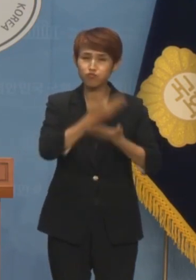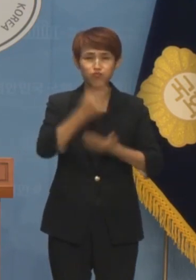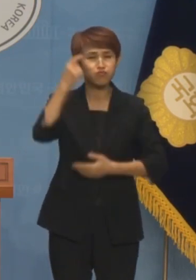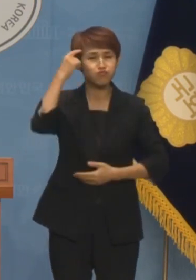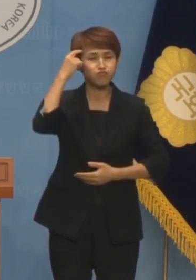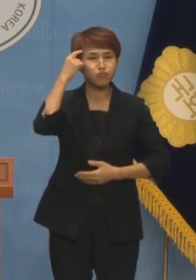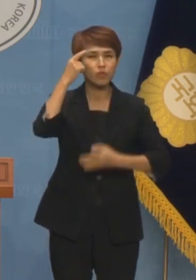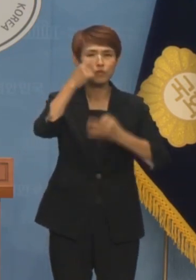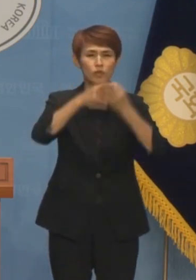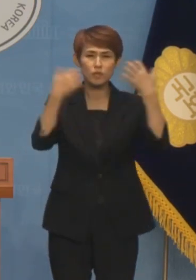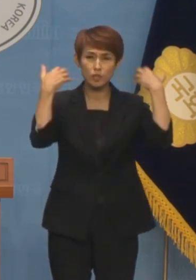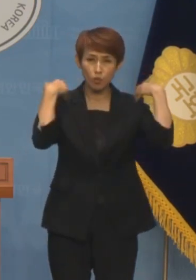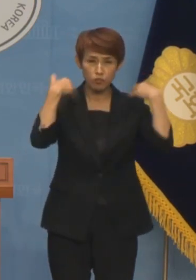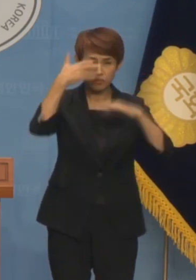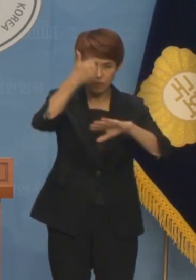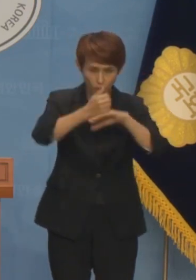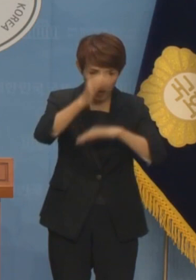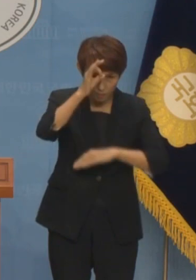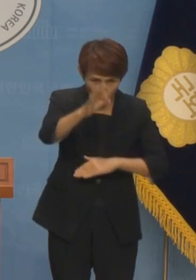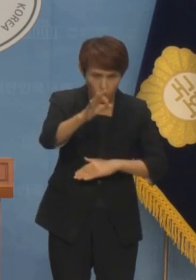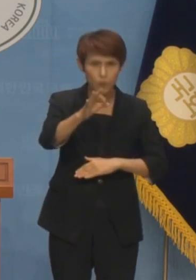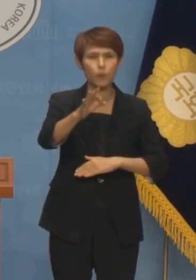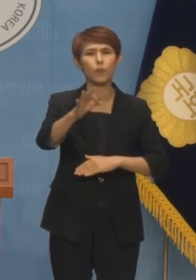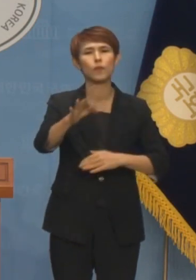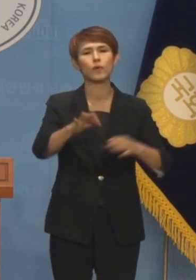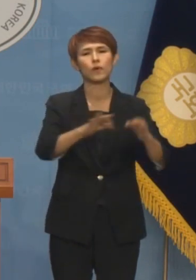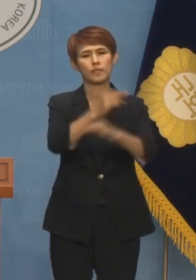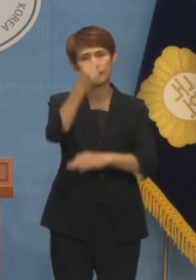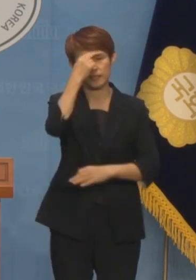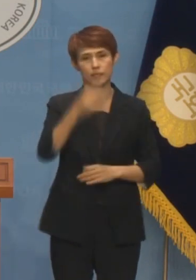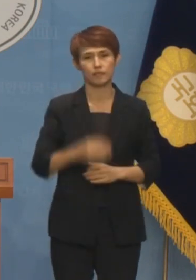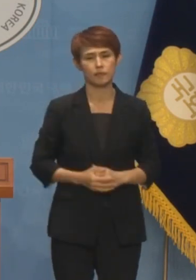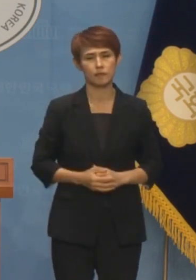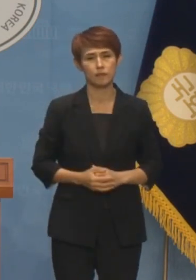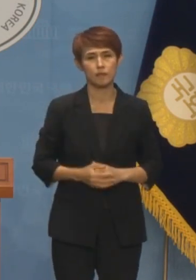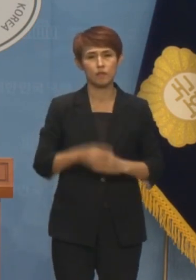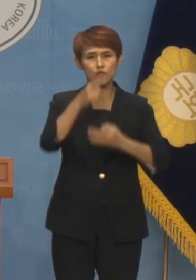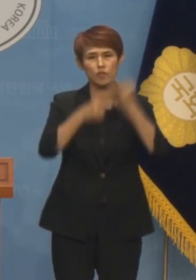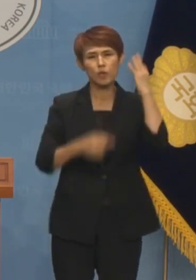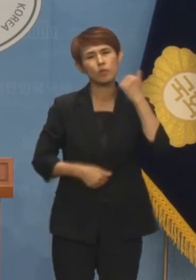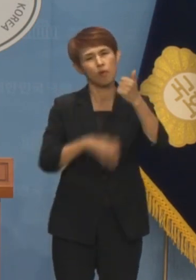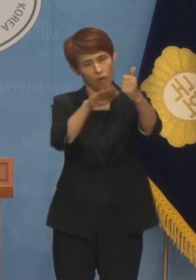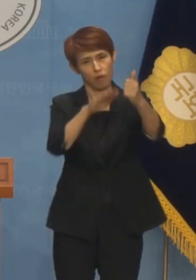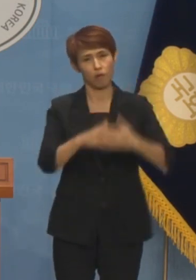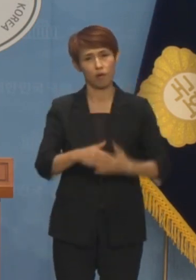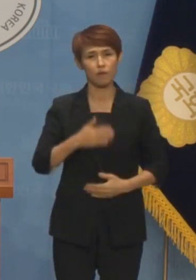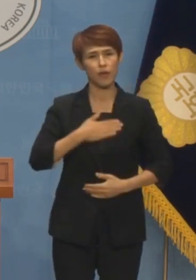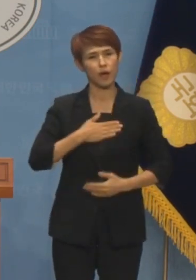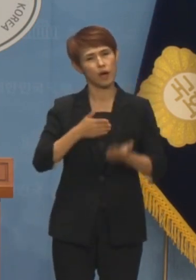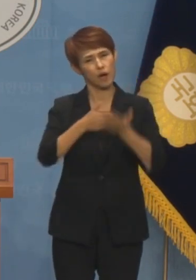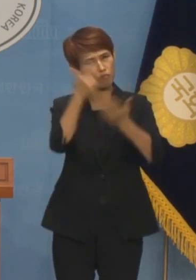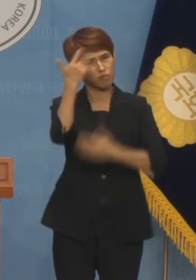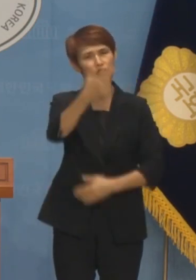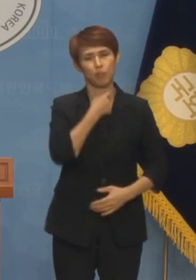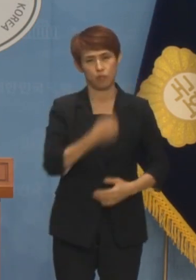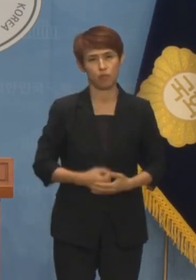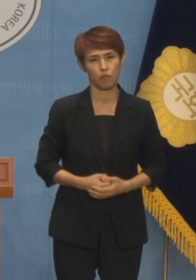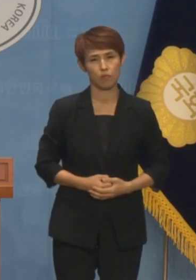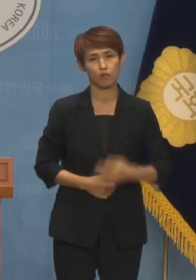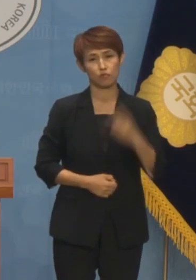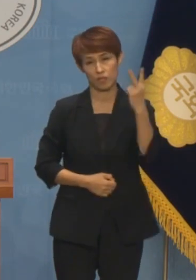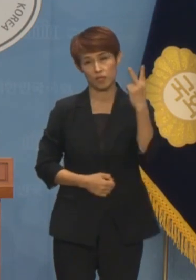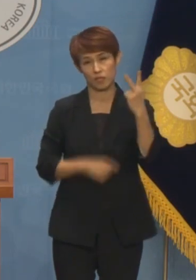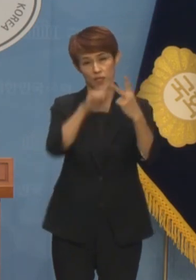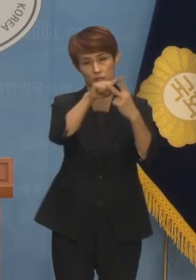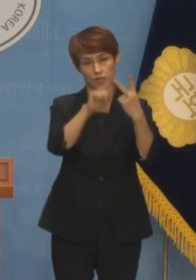윤석열 정부의 성적이고 민낯입니다. 윤석열 대통령님, 오히려 제가 따져묻고 싶은 것이 두 가지가